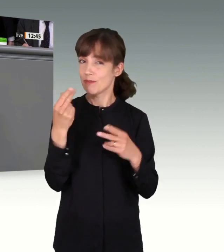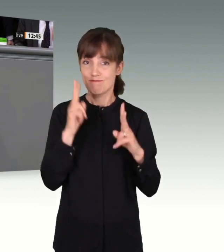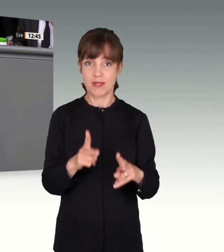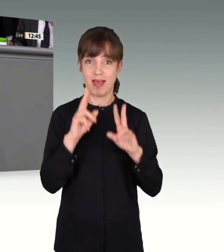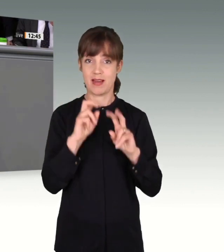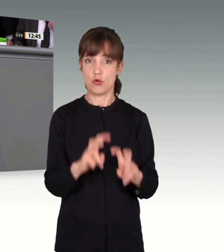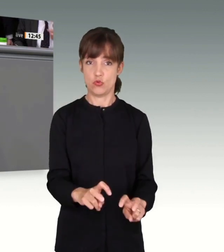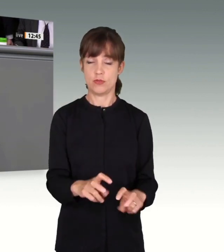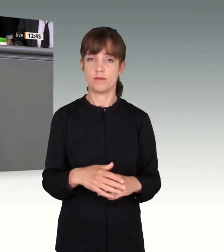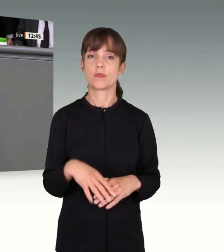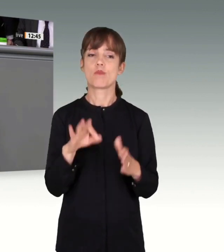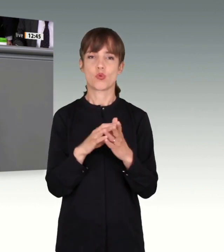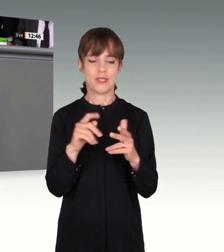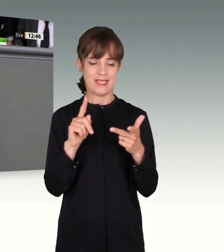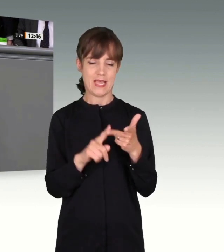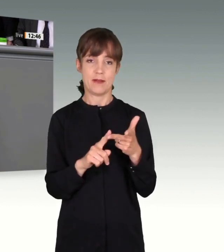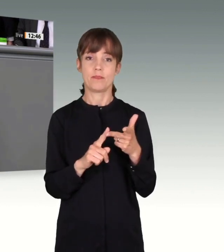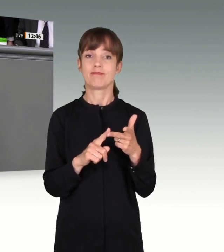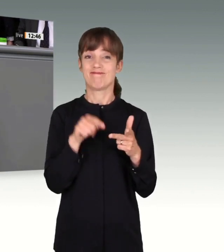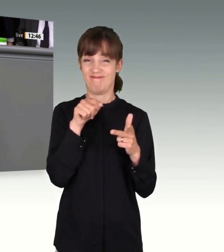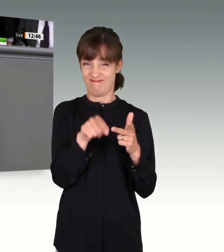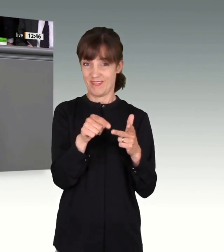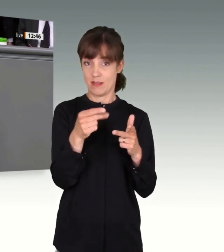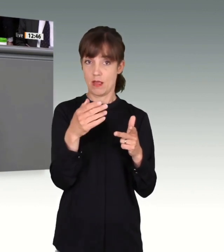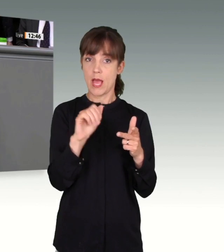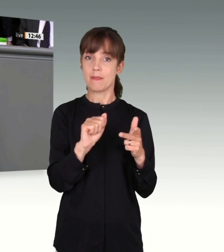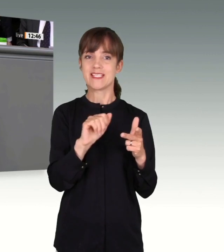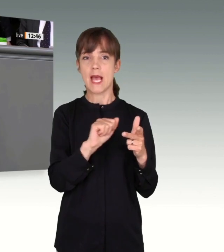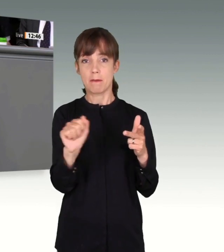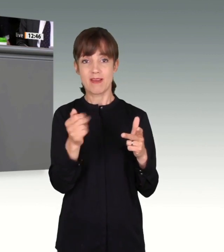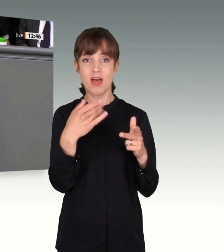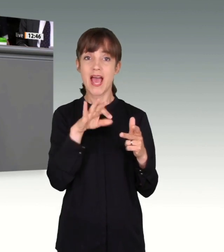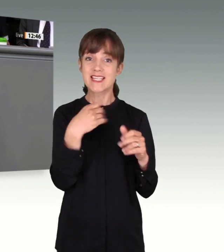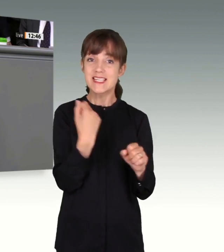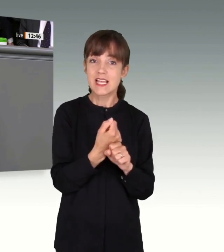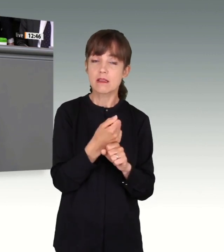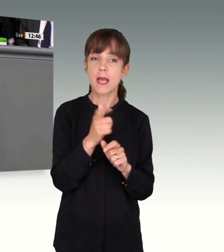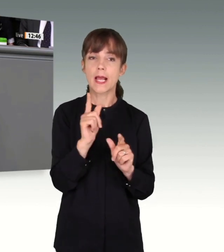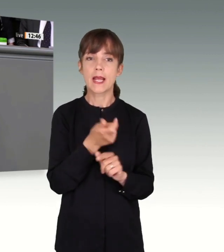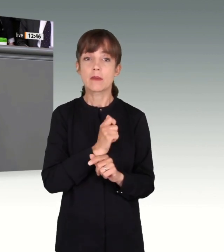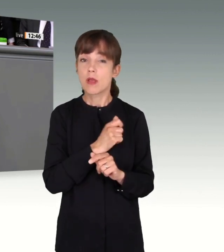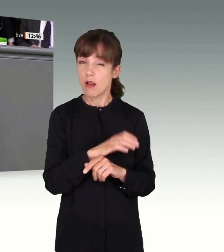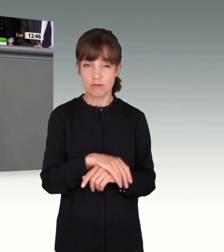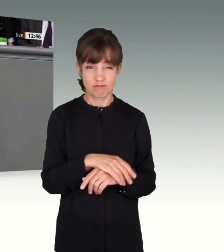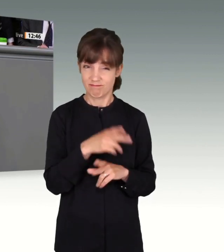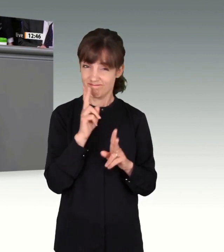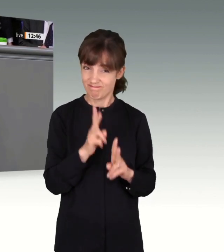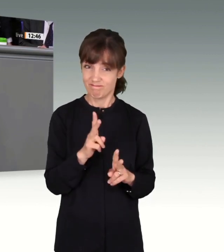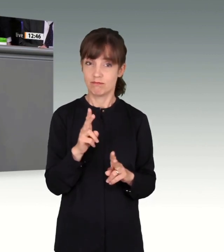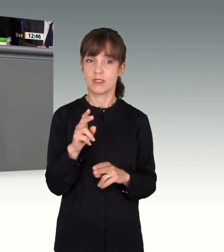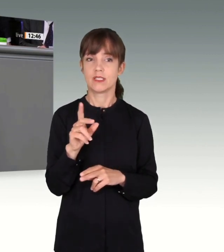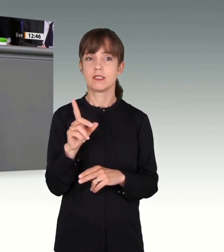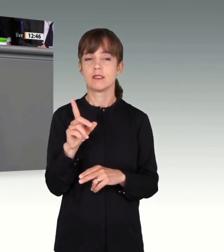3. Amri war kein Einzeltäter und auch kein Kleinkrimineller. Er war Teil eines dschihadistischen Netzwerks mit